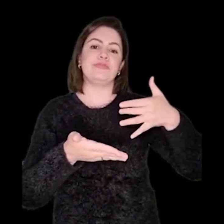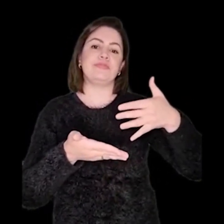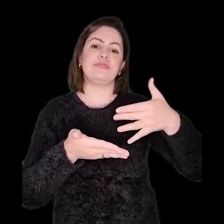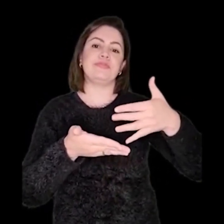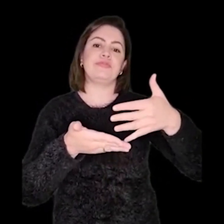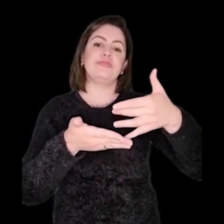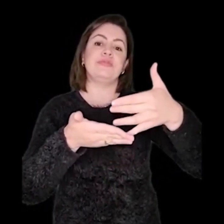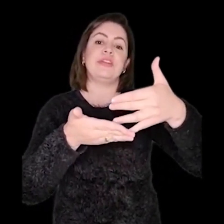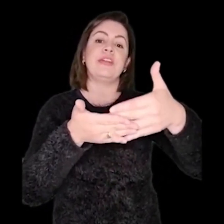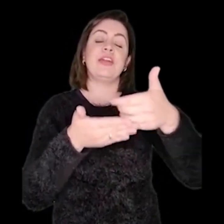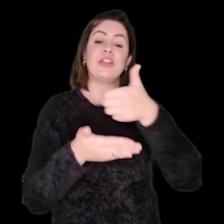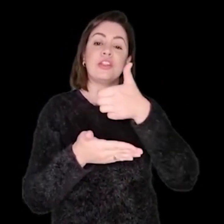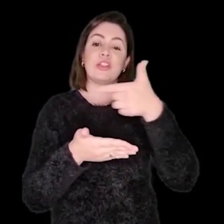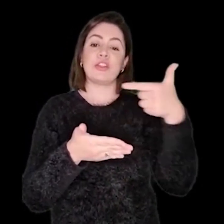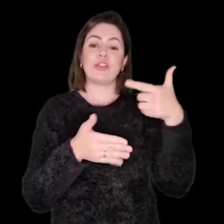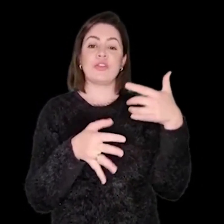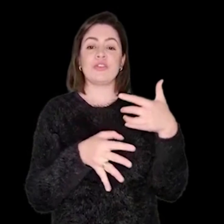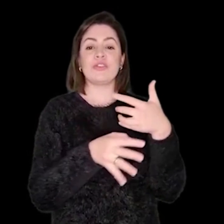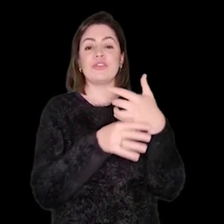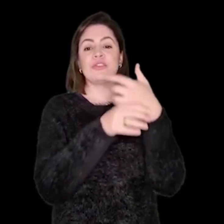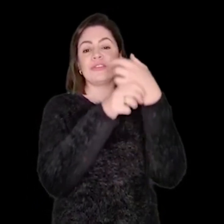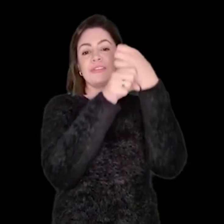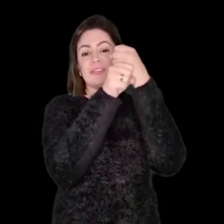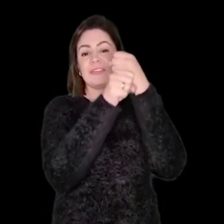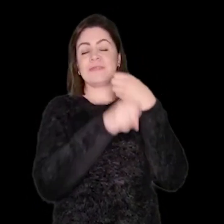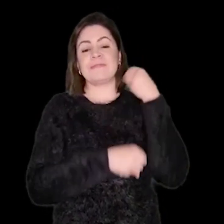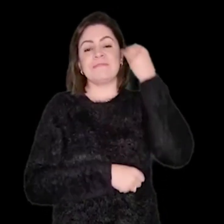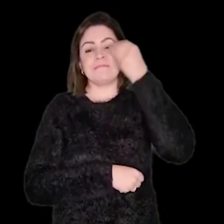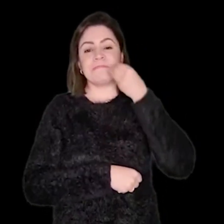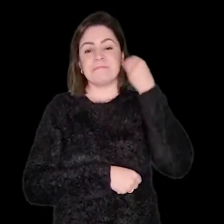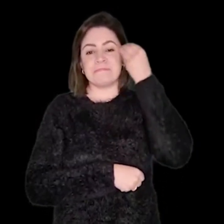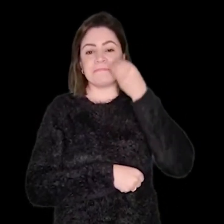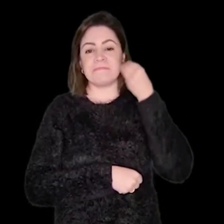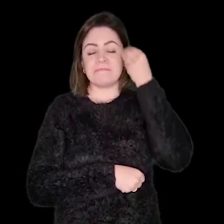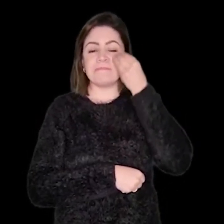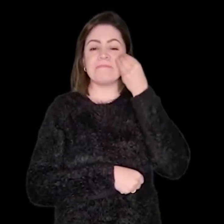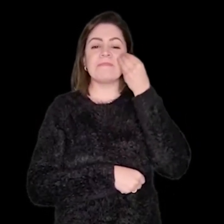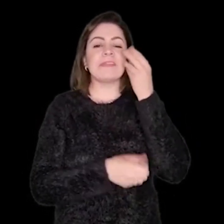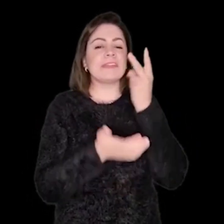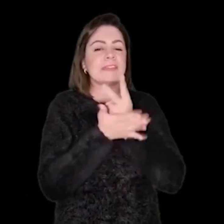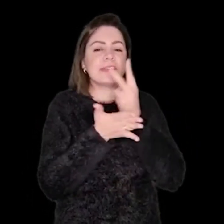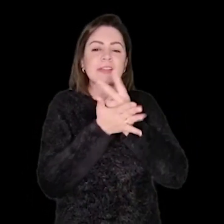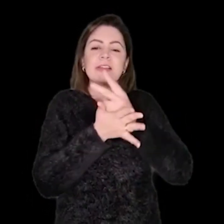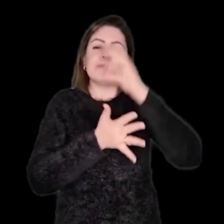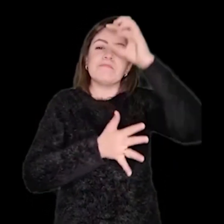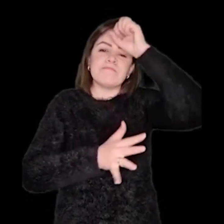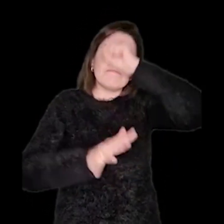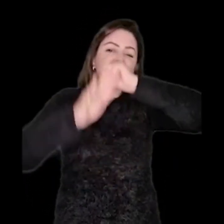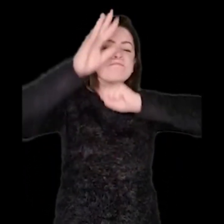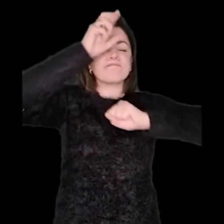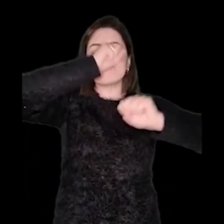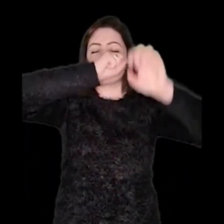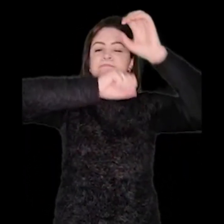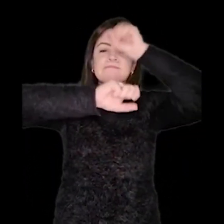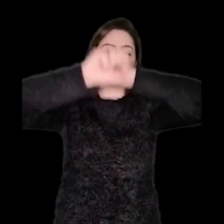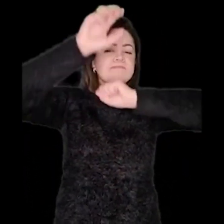educação de surdos. Na qual estou até agora. E são 12 anos de muita